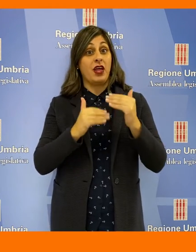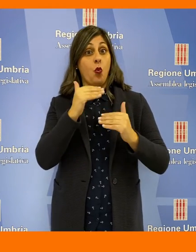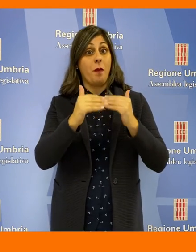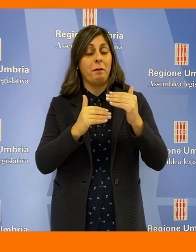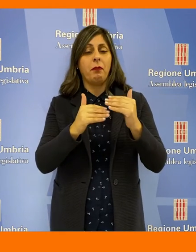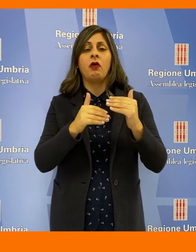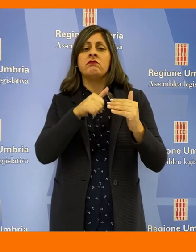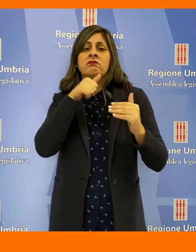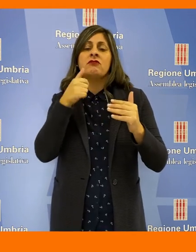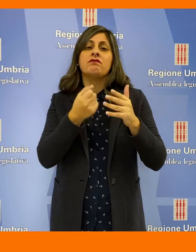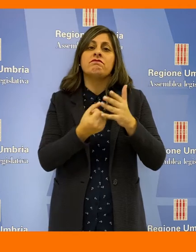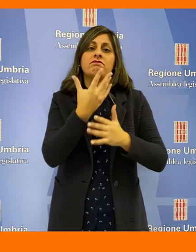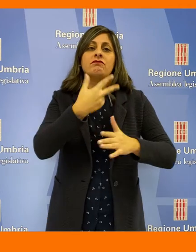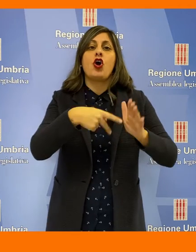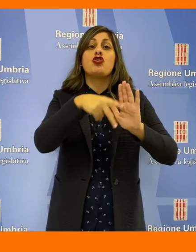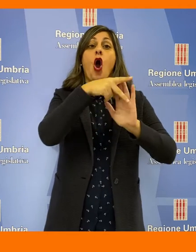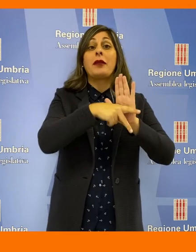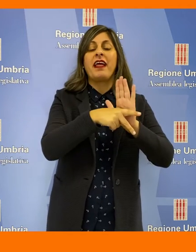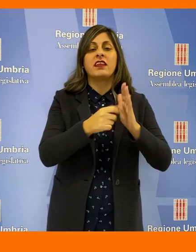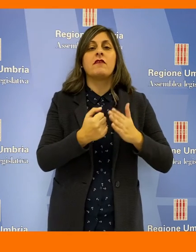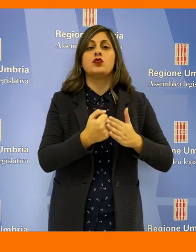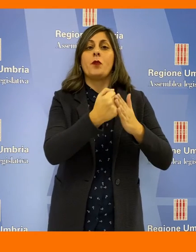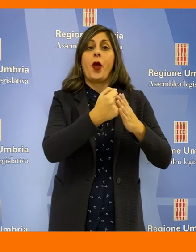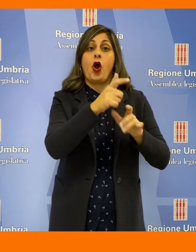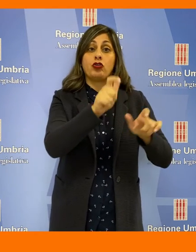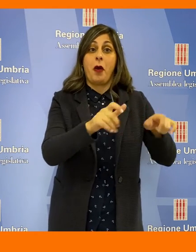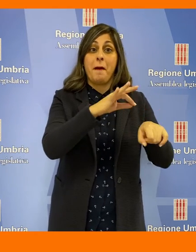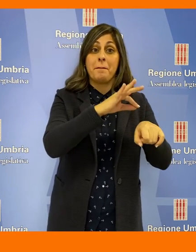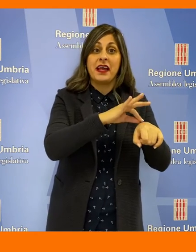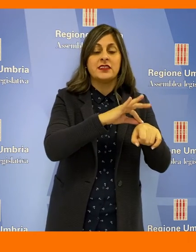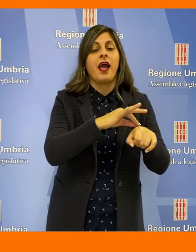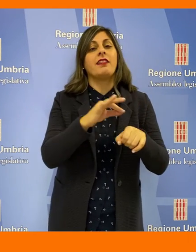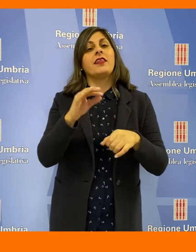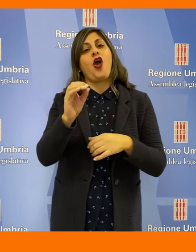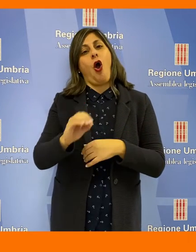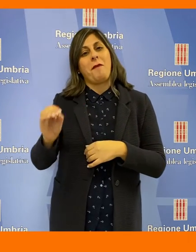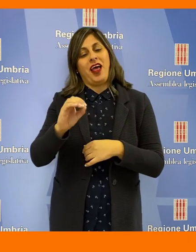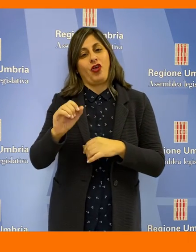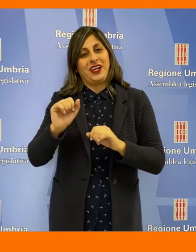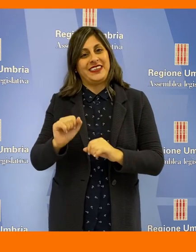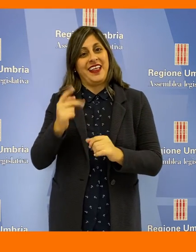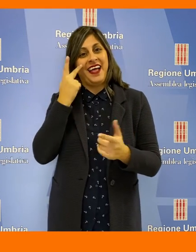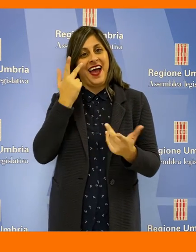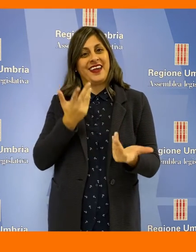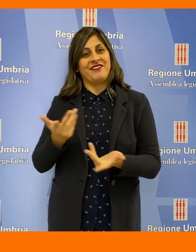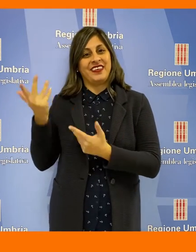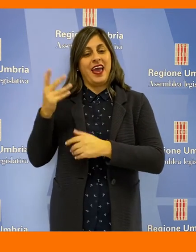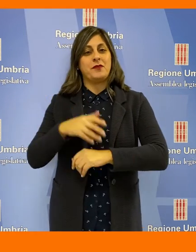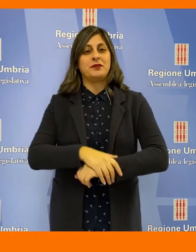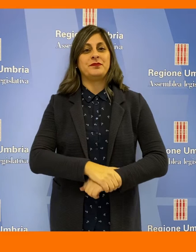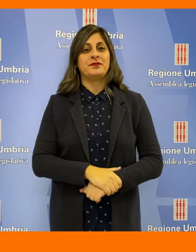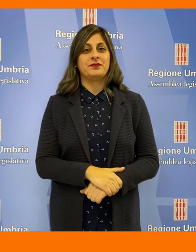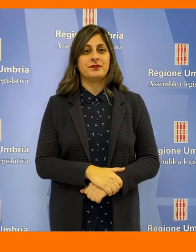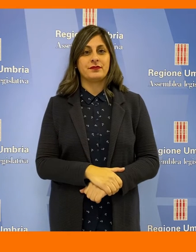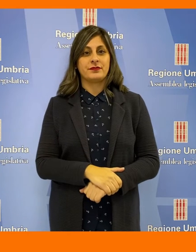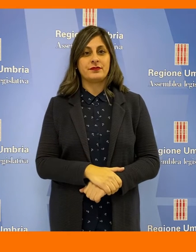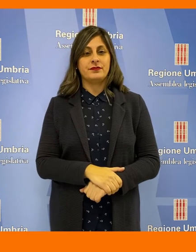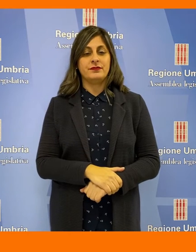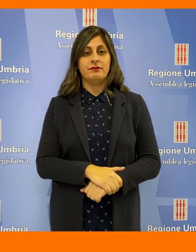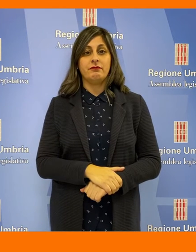per una normativa a sostegno dei pazienti e degli operatori sanitari. Vediamo. Nella